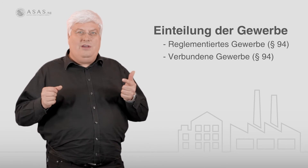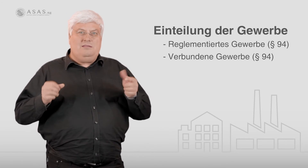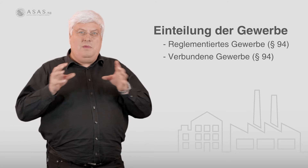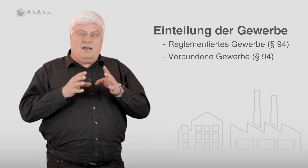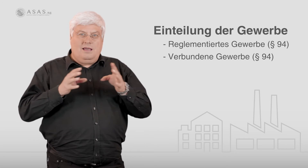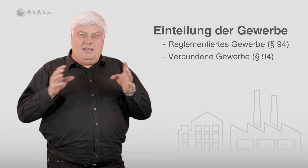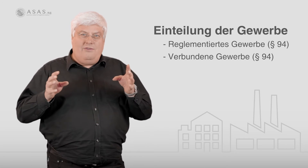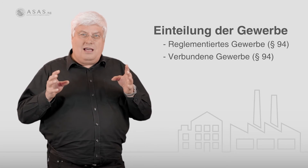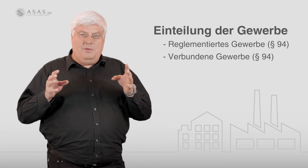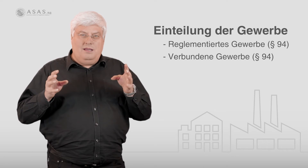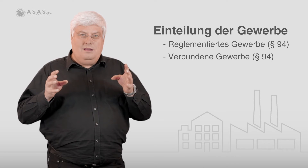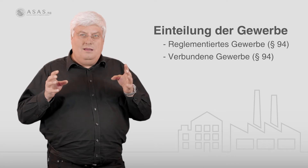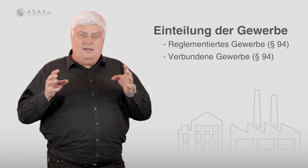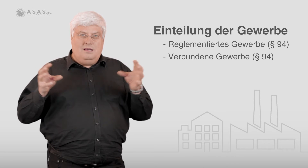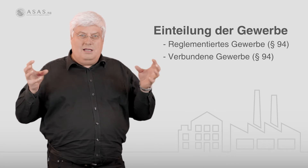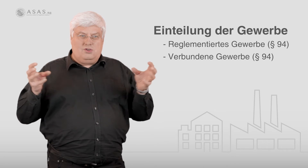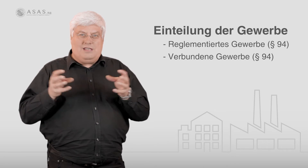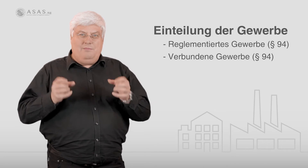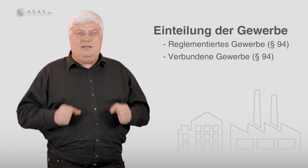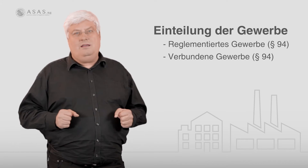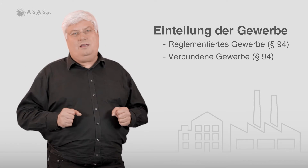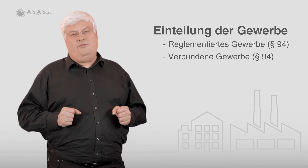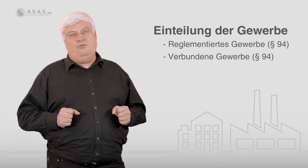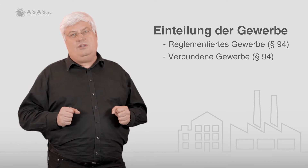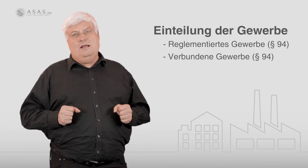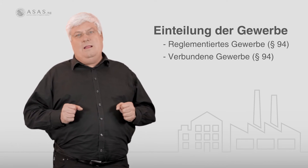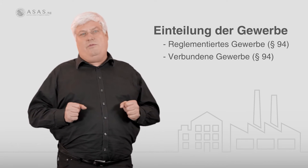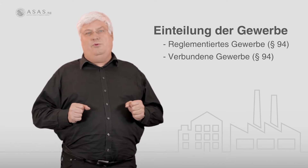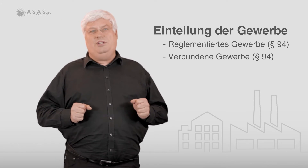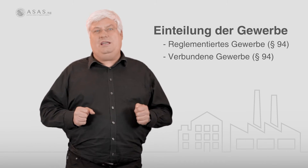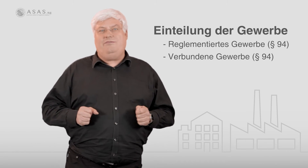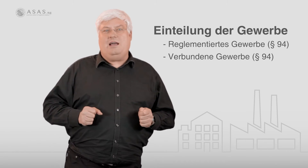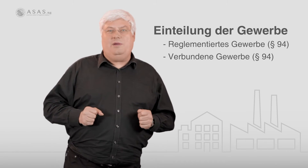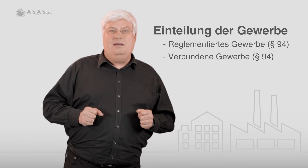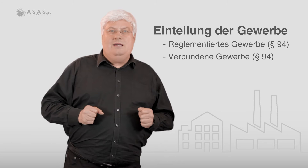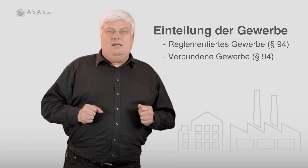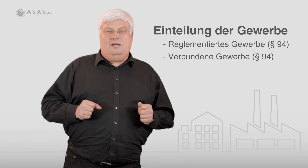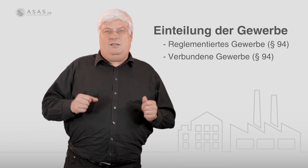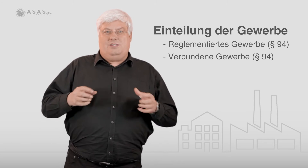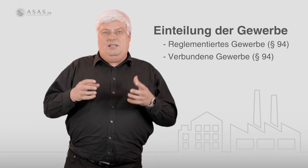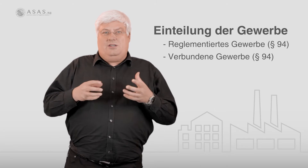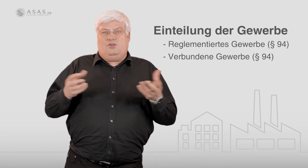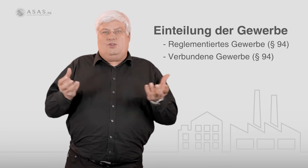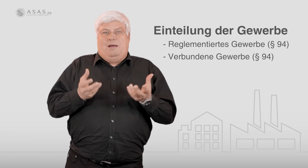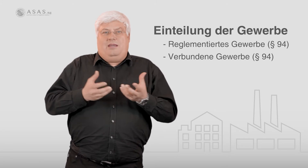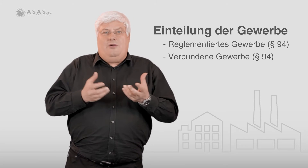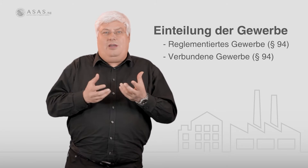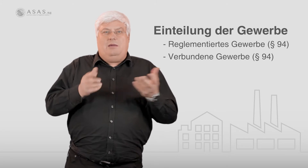werden mehrere Gewerbe zusammengeführt. Verbundene Gewerbe, das sind also zusammengehörige